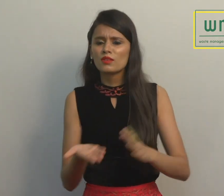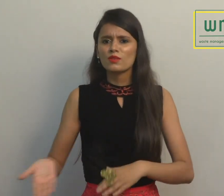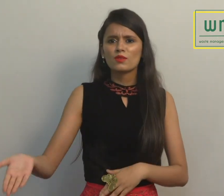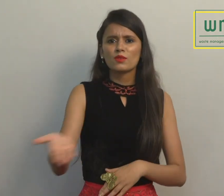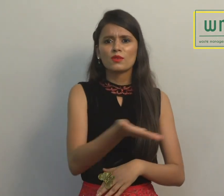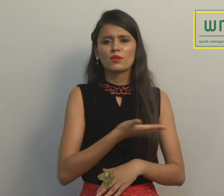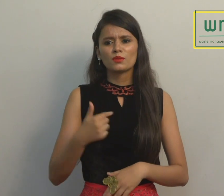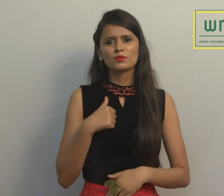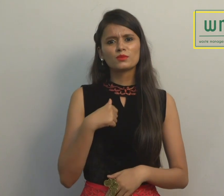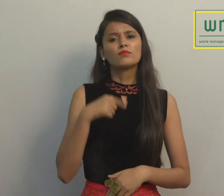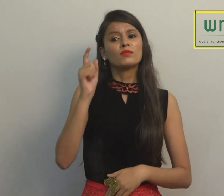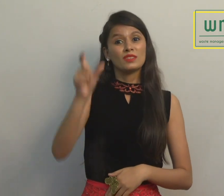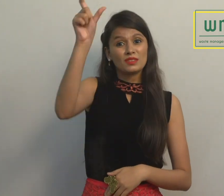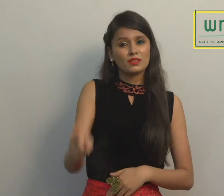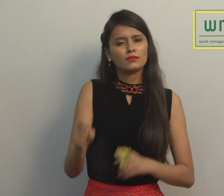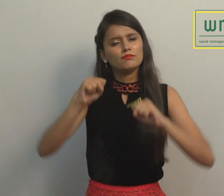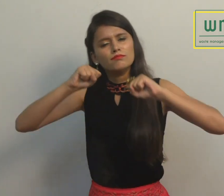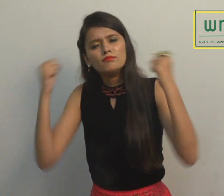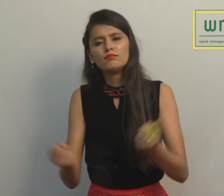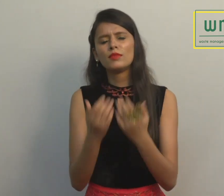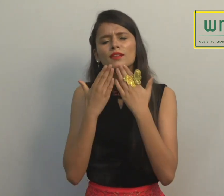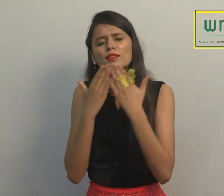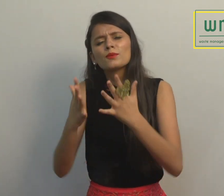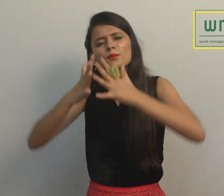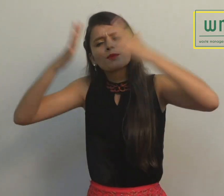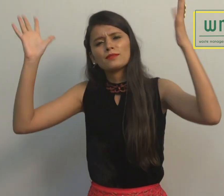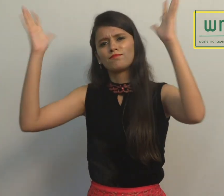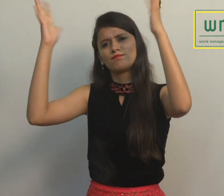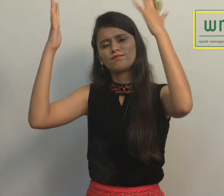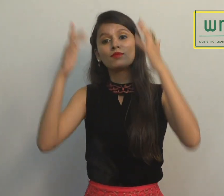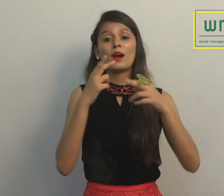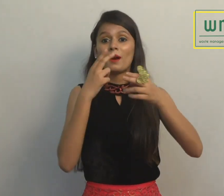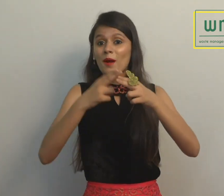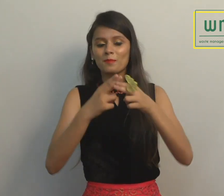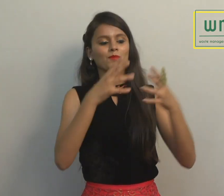जिससे वो मरते हैं इन सभी के लिए नुकसान दायक है मैं डबल्यू मार्स को और